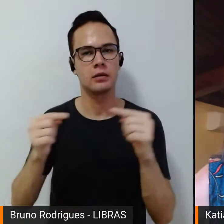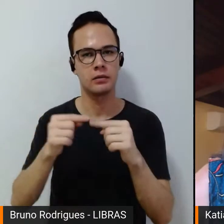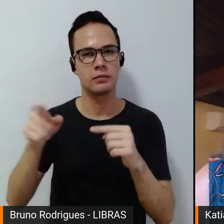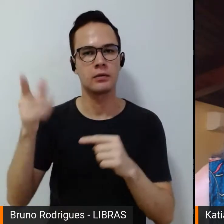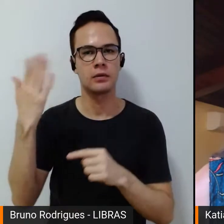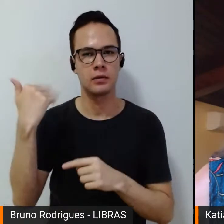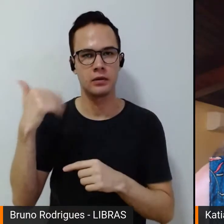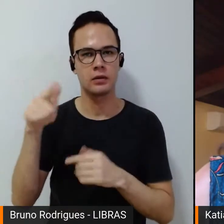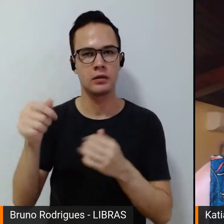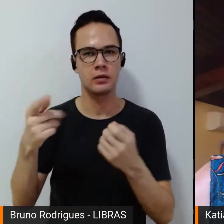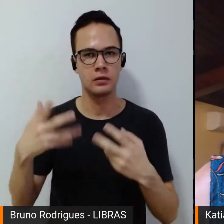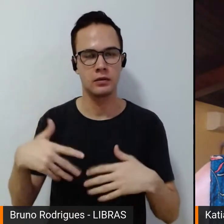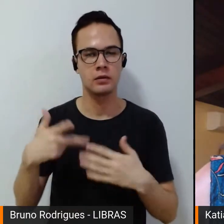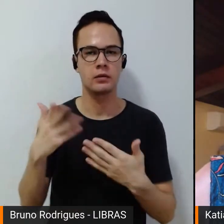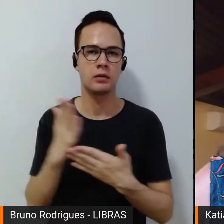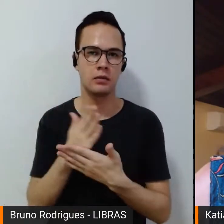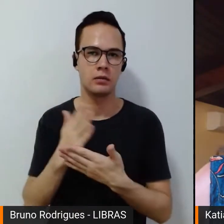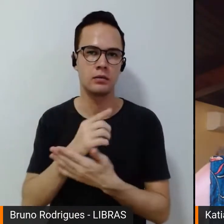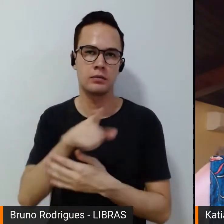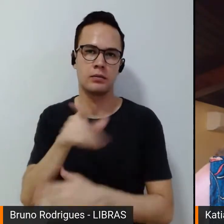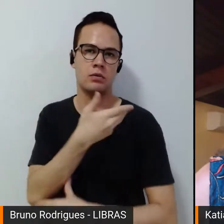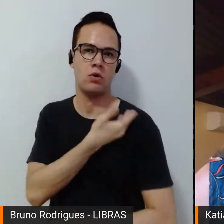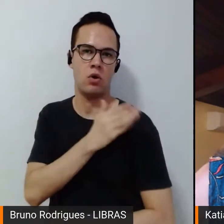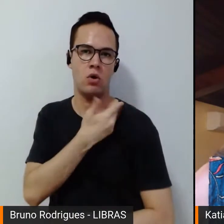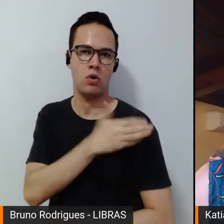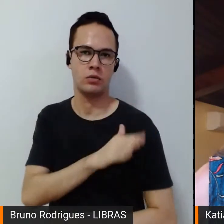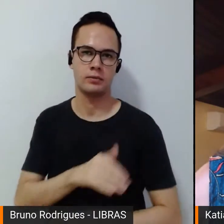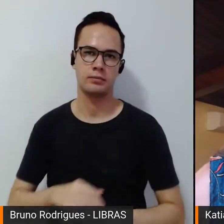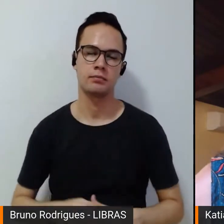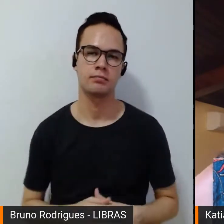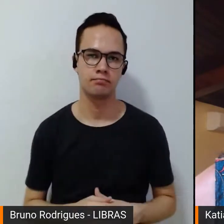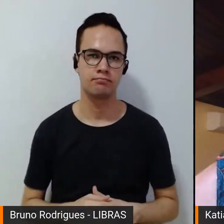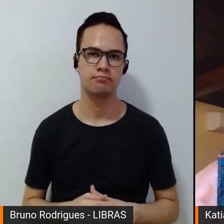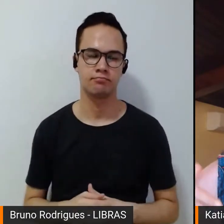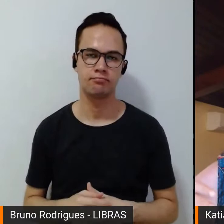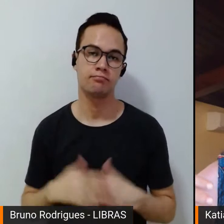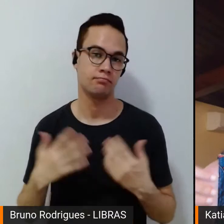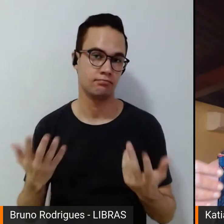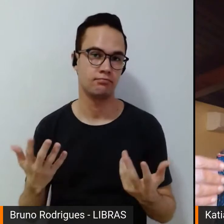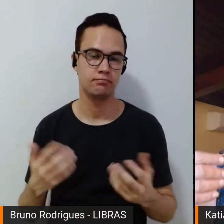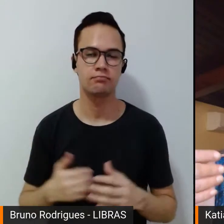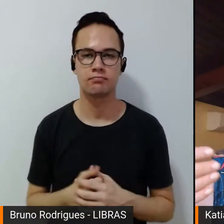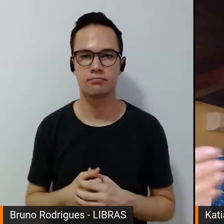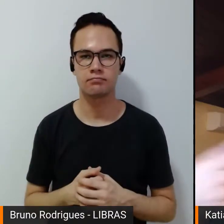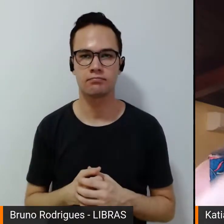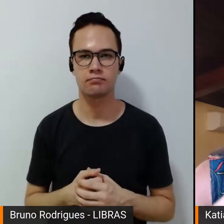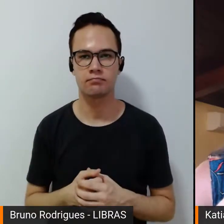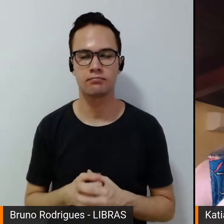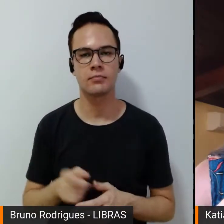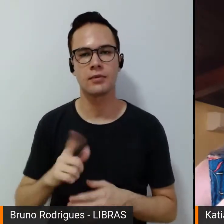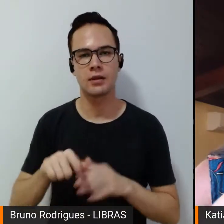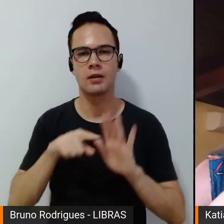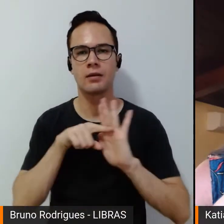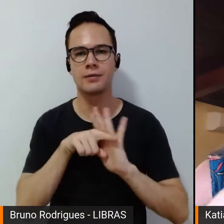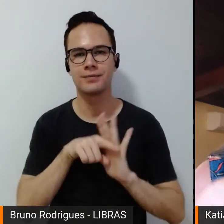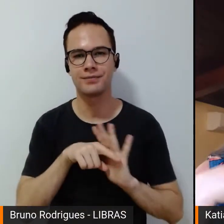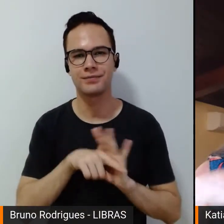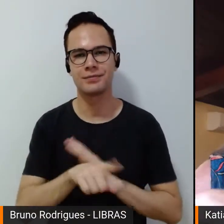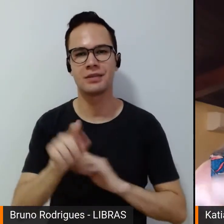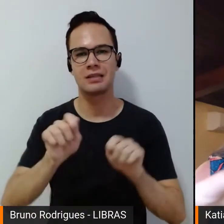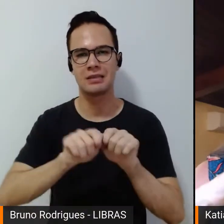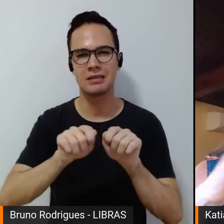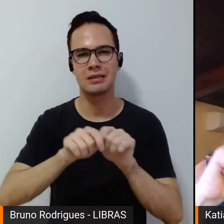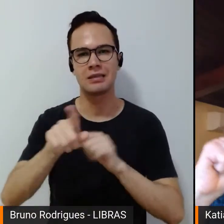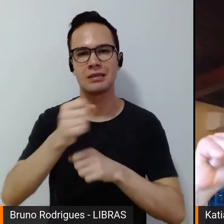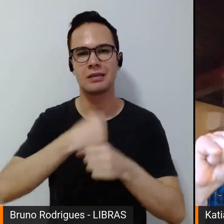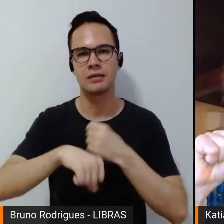momento, a algum tipo de preconceito ou discriminação. Então, essa pesquisa, ela é feita entre